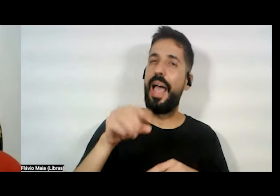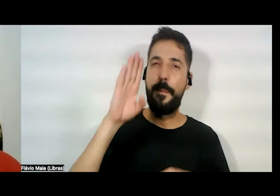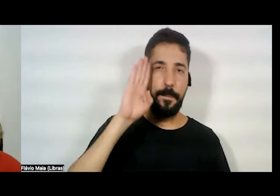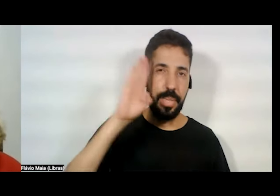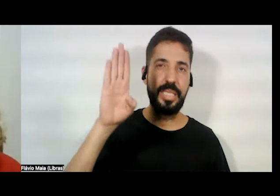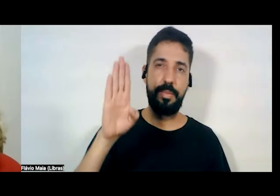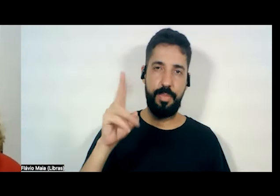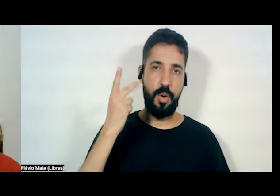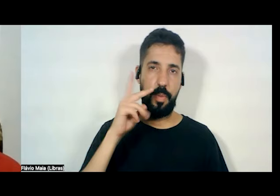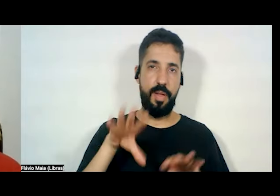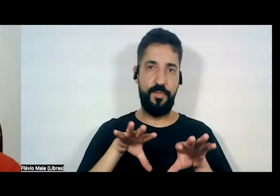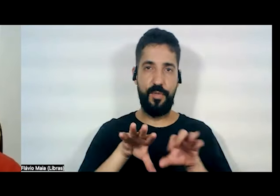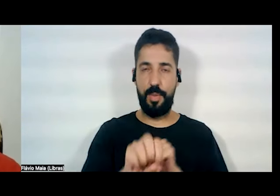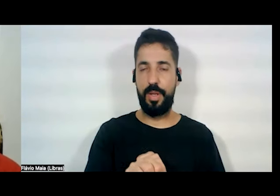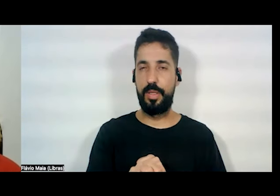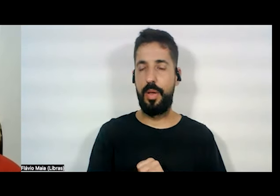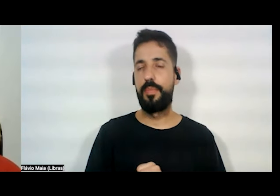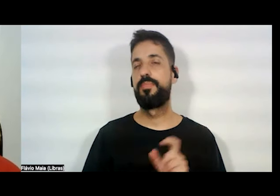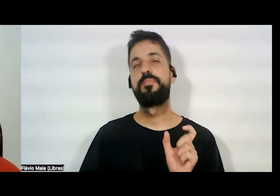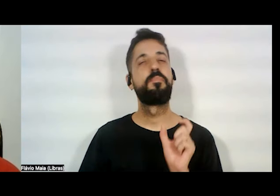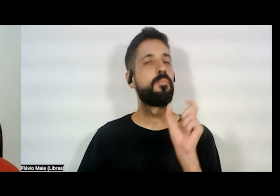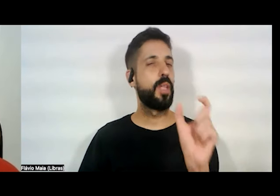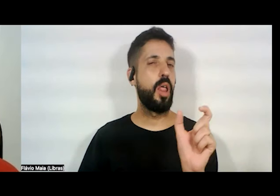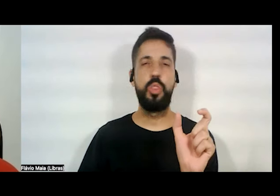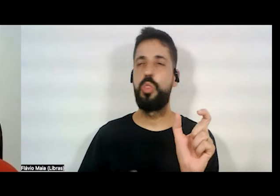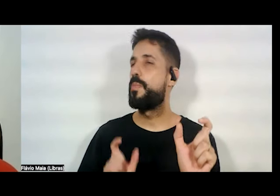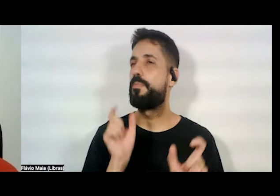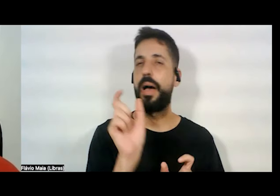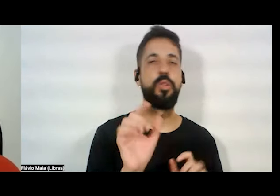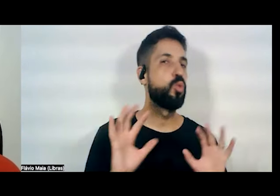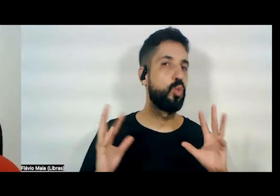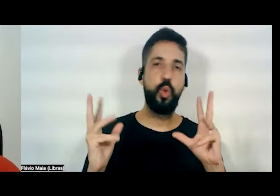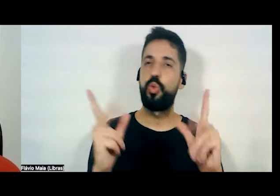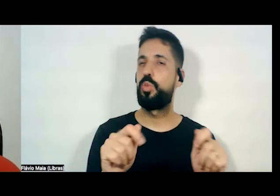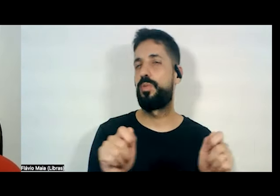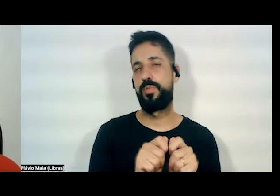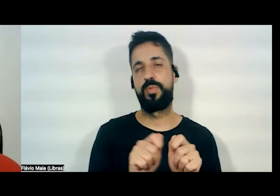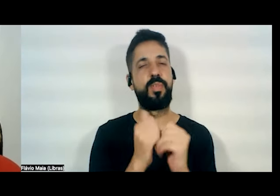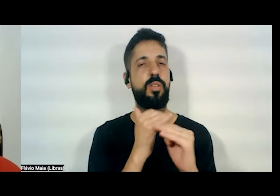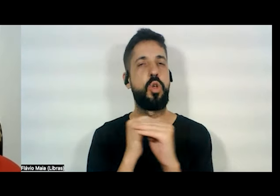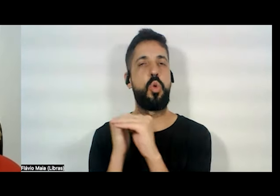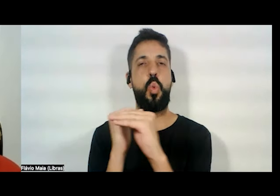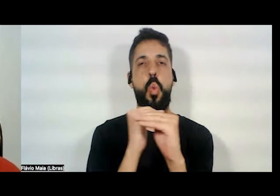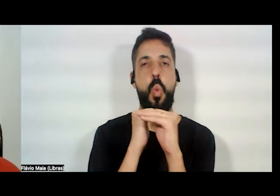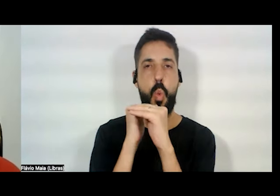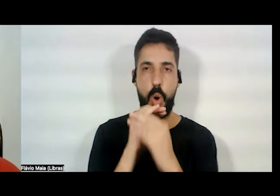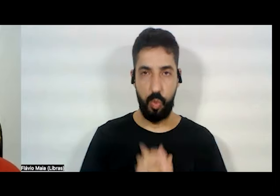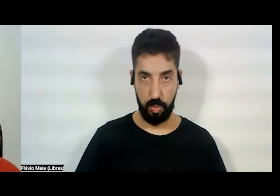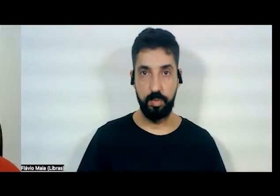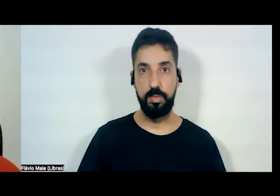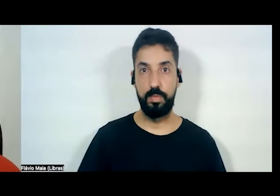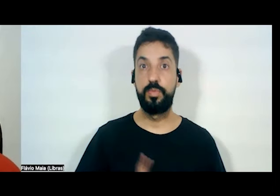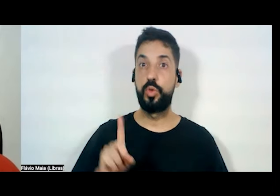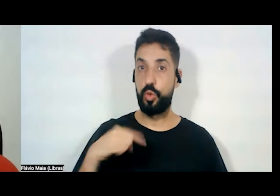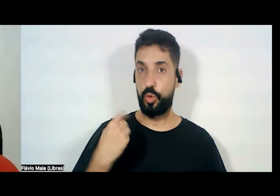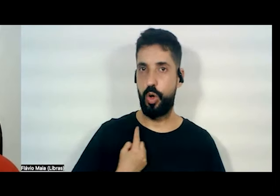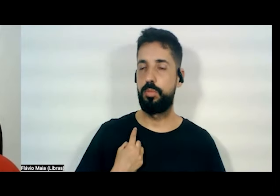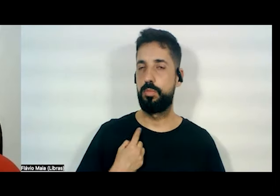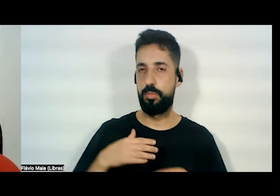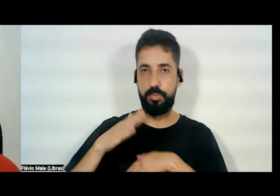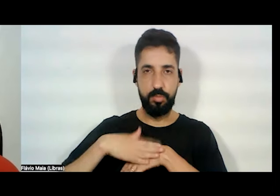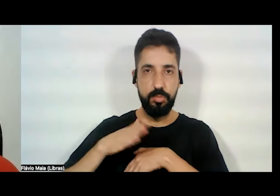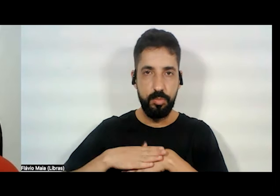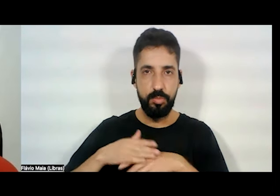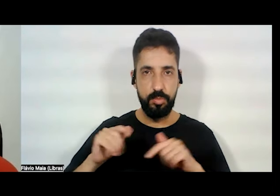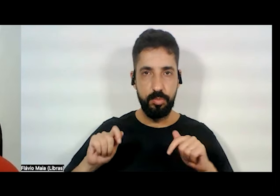é exercida por todas e todos nós igualmente. Então, nós exercemos o seguinte